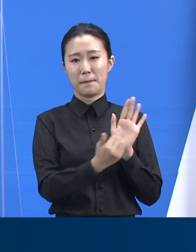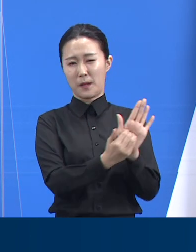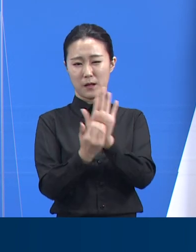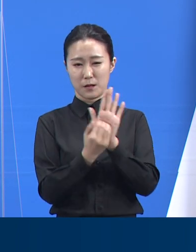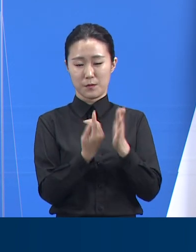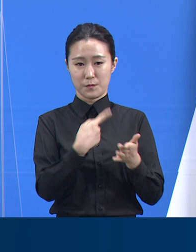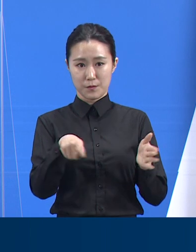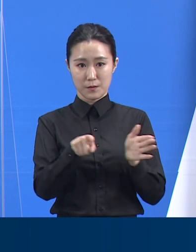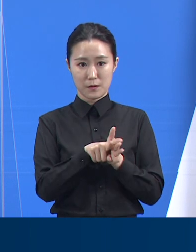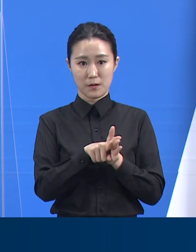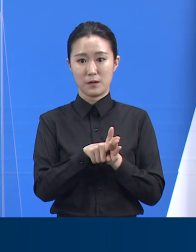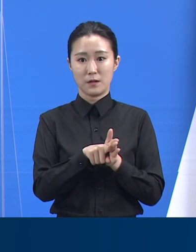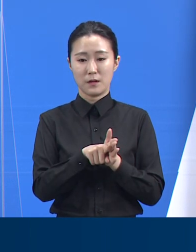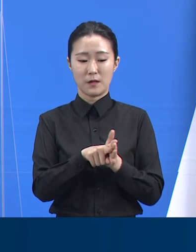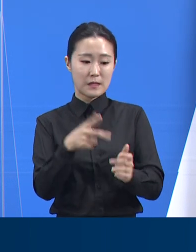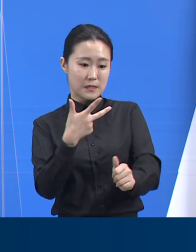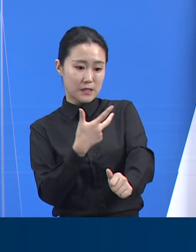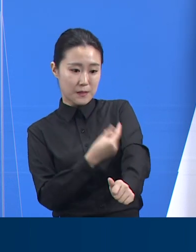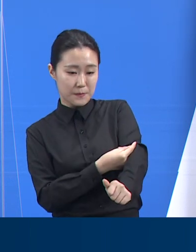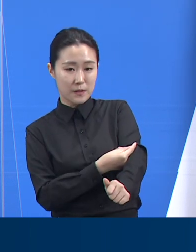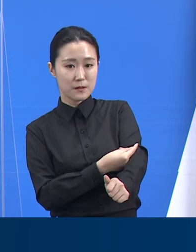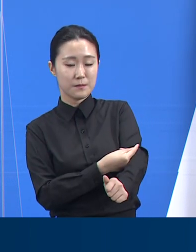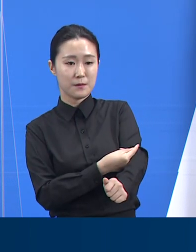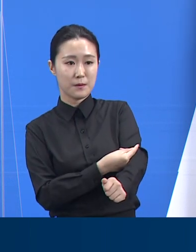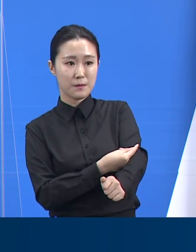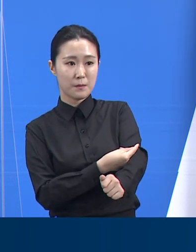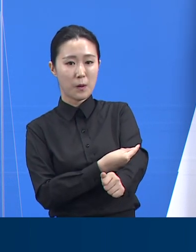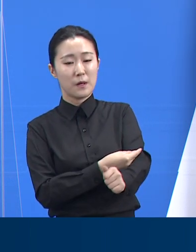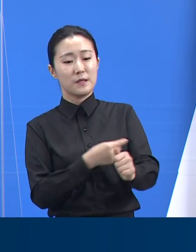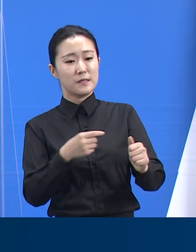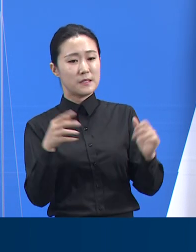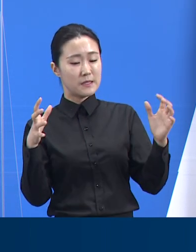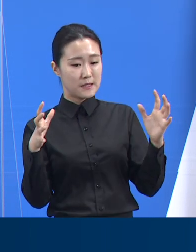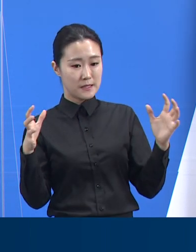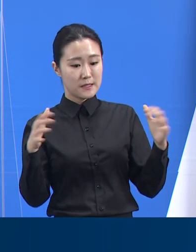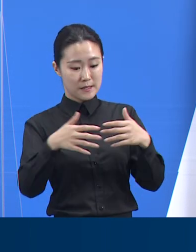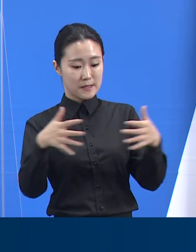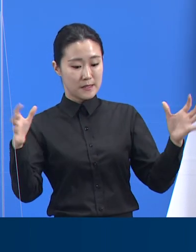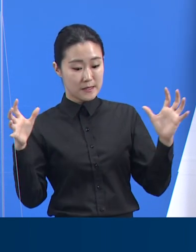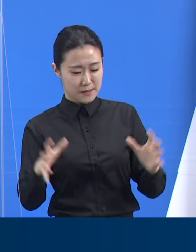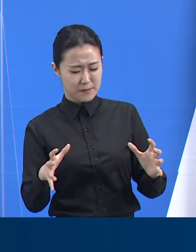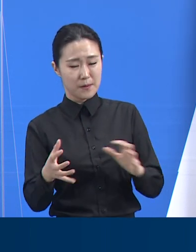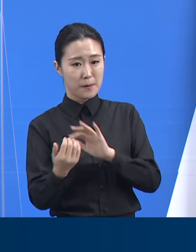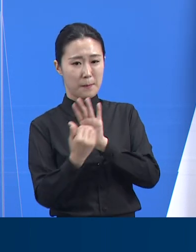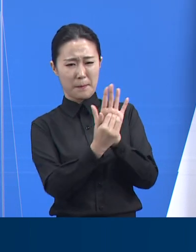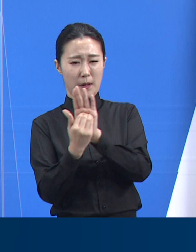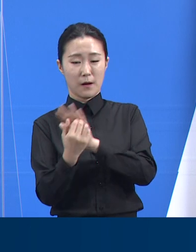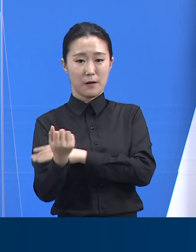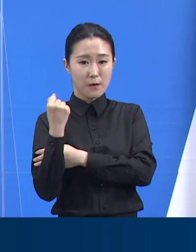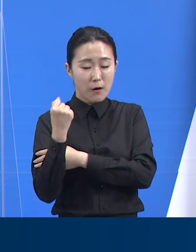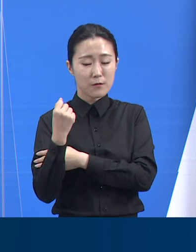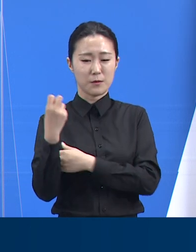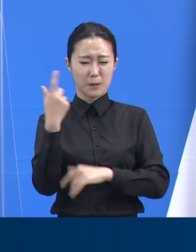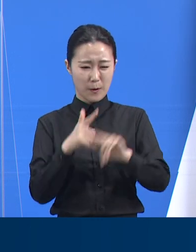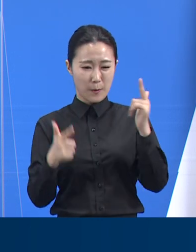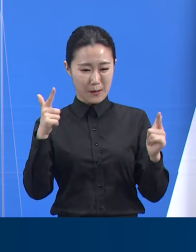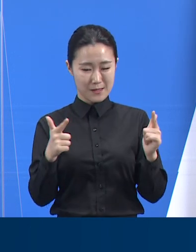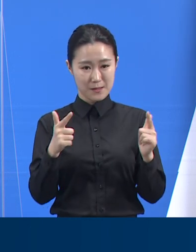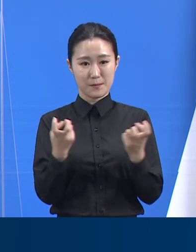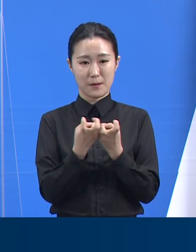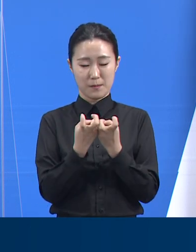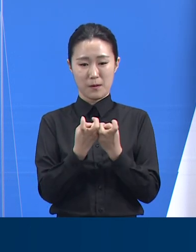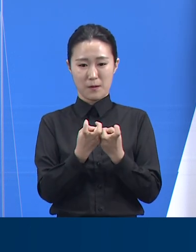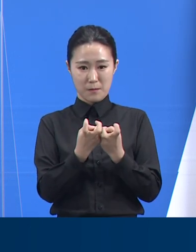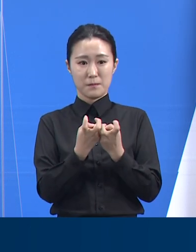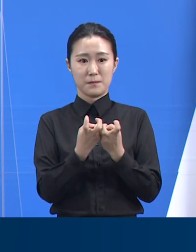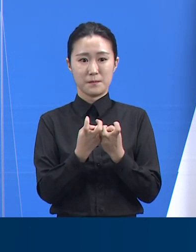예방접종 계획에 따라 집단 면역이라는 목표 달성을 위해 총력을 다하겠습니다. 도민 여러분께서도 최근 우려스러운 수도권